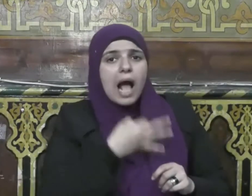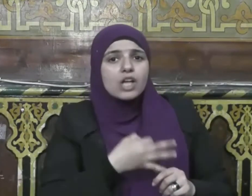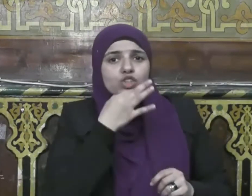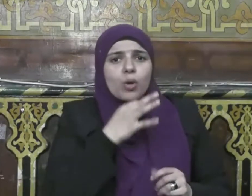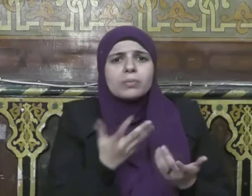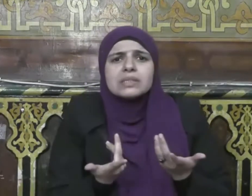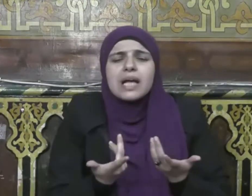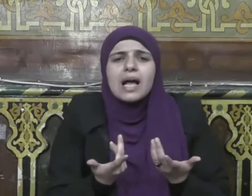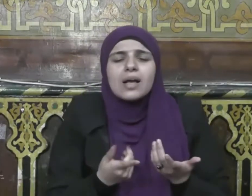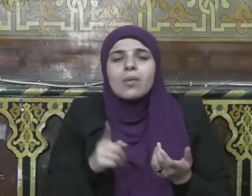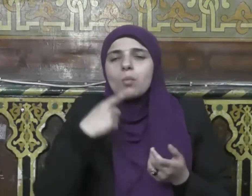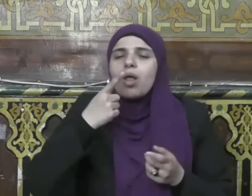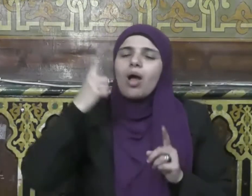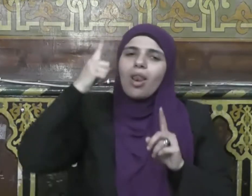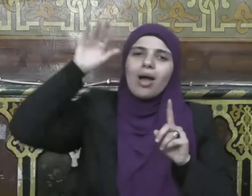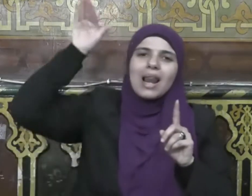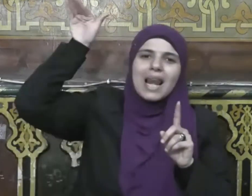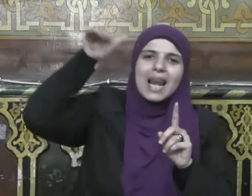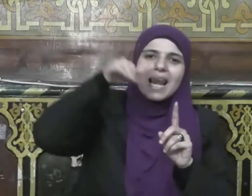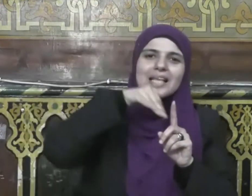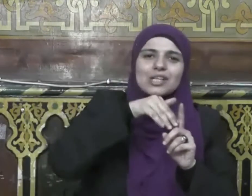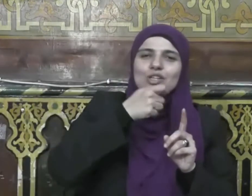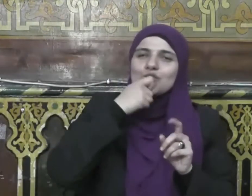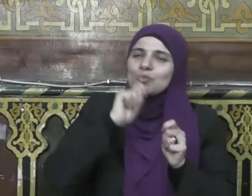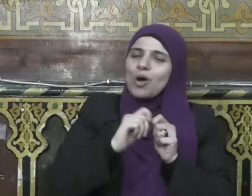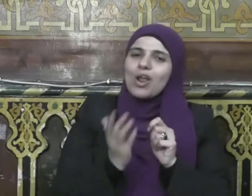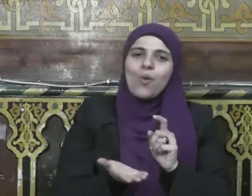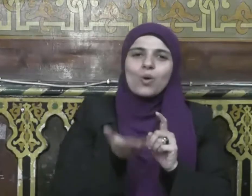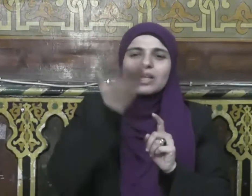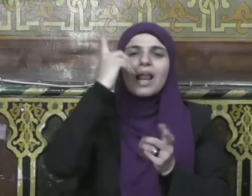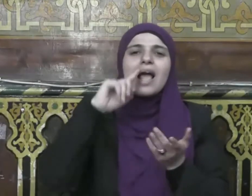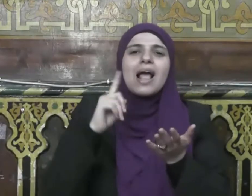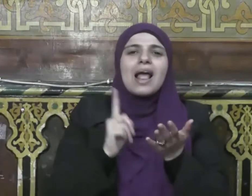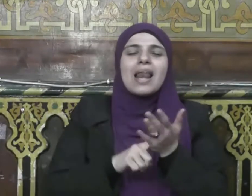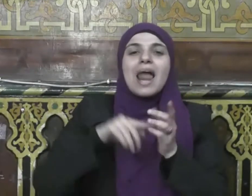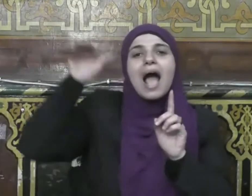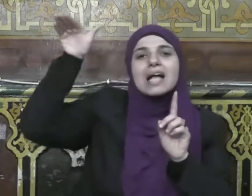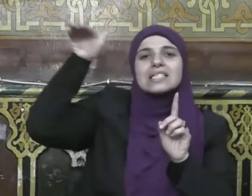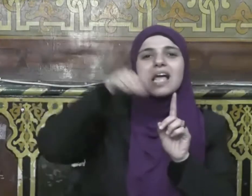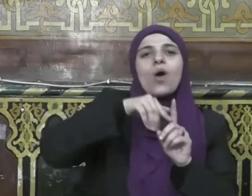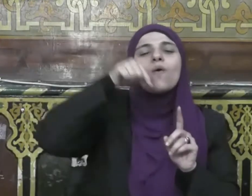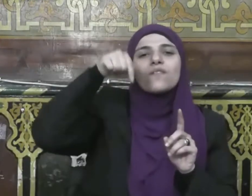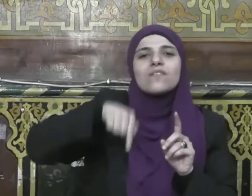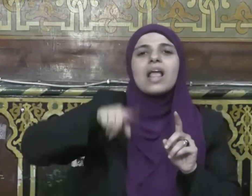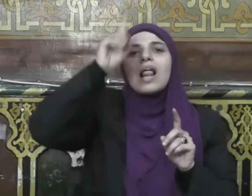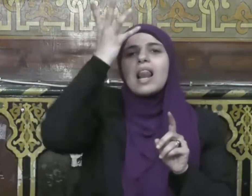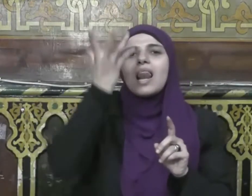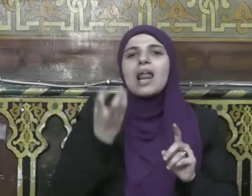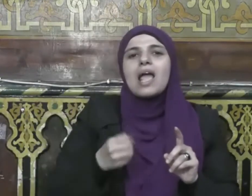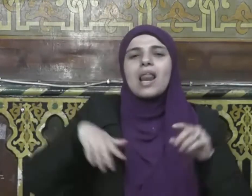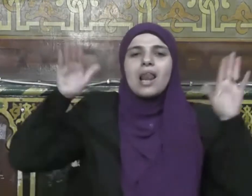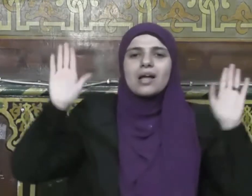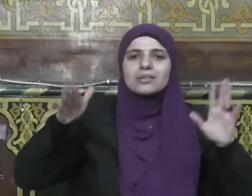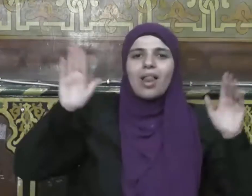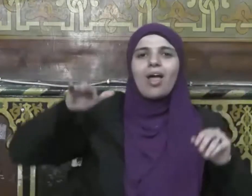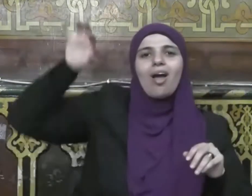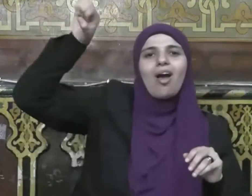أنزلناه في ليلة القدر وما أدراك ما ليلة القدر ليلة القدر خير من ألف